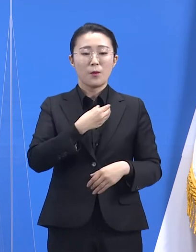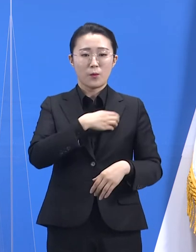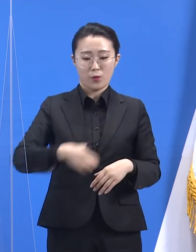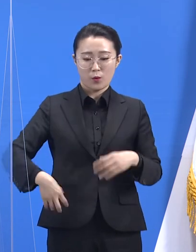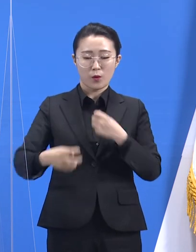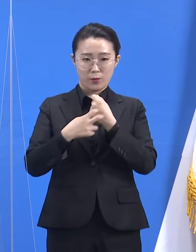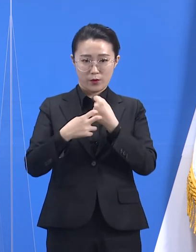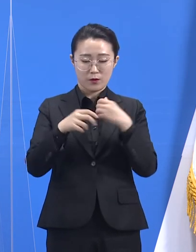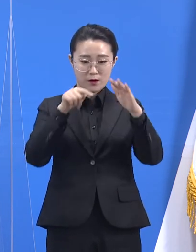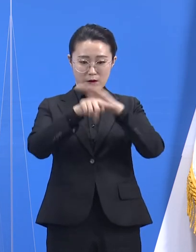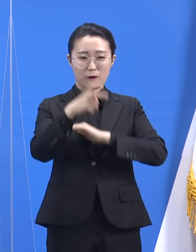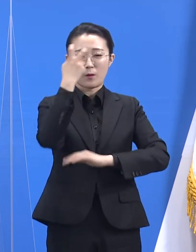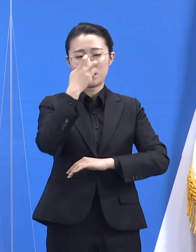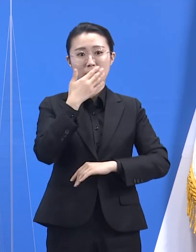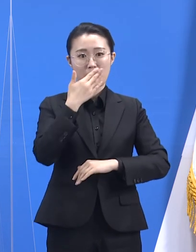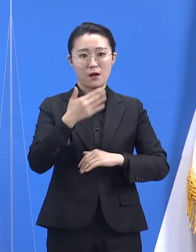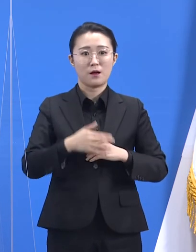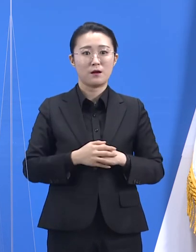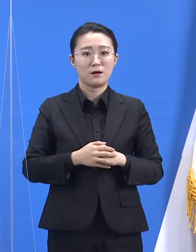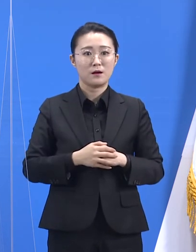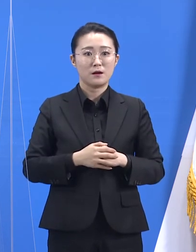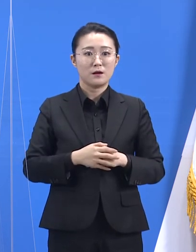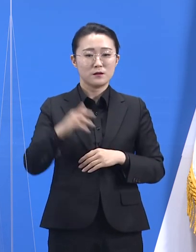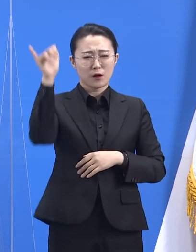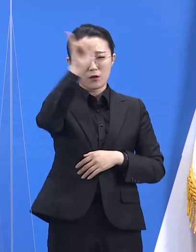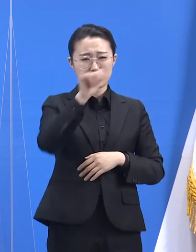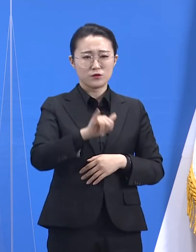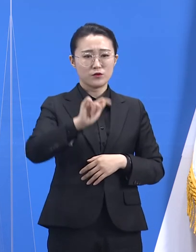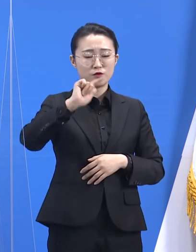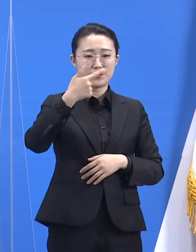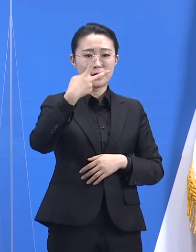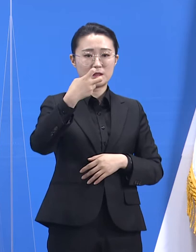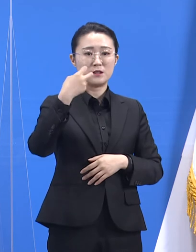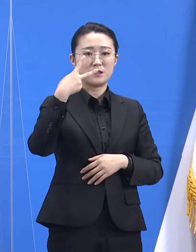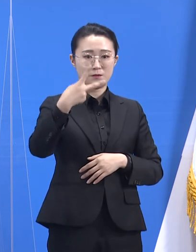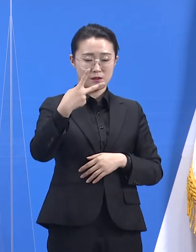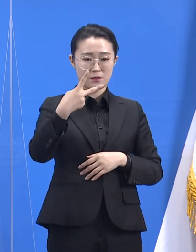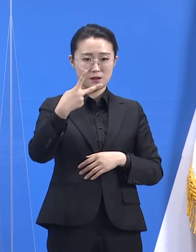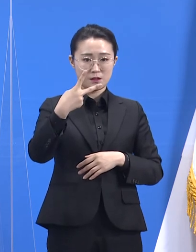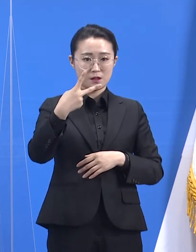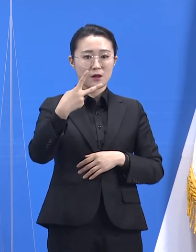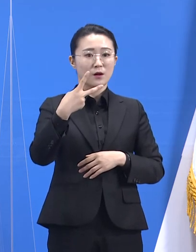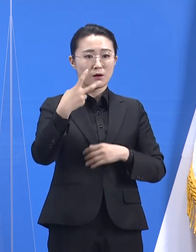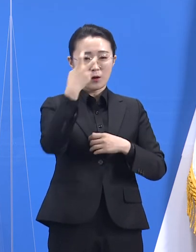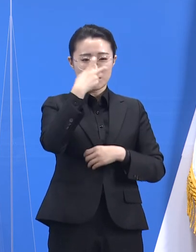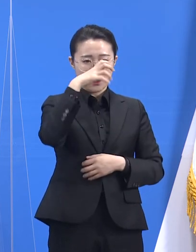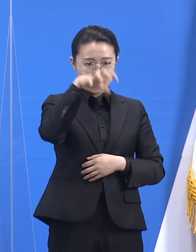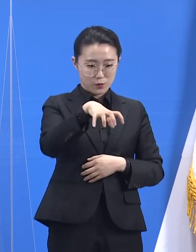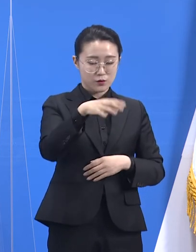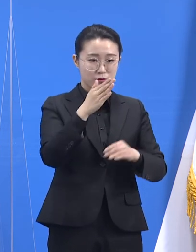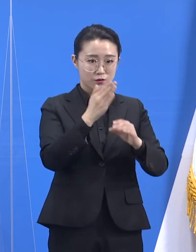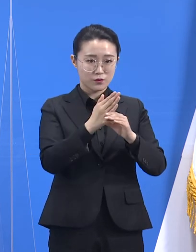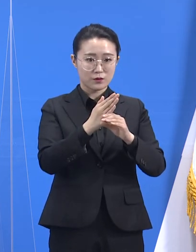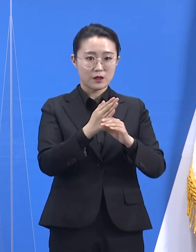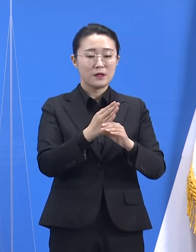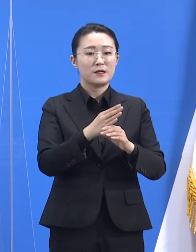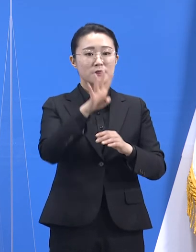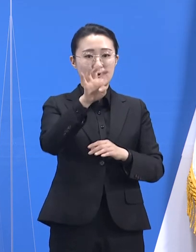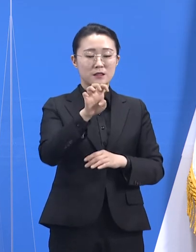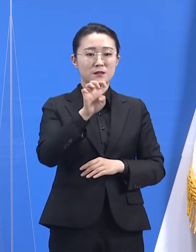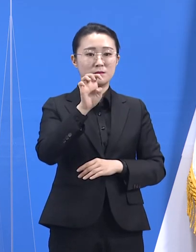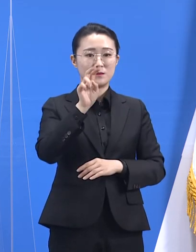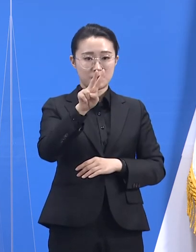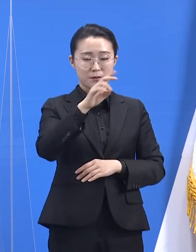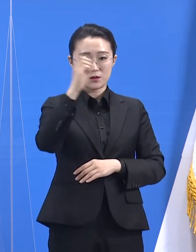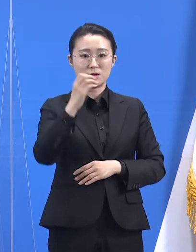선별진료소 622개소 중 보건소 선별진료소는 260개로 41.8%의 비중을